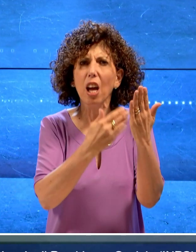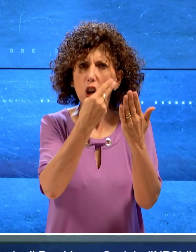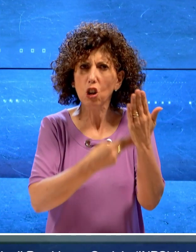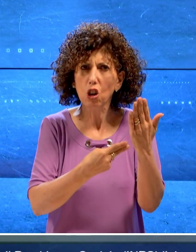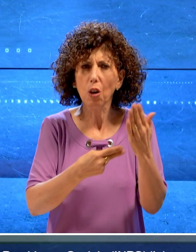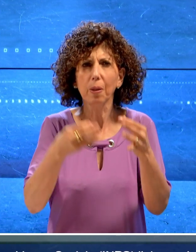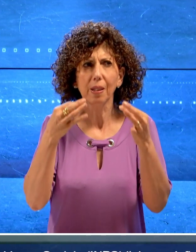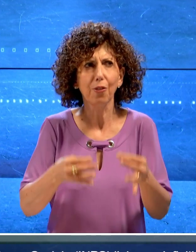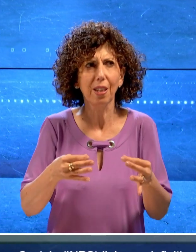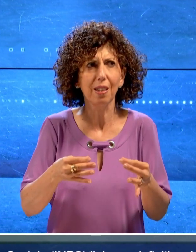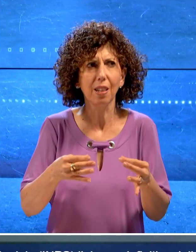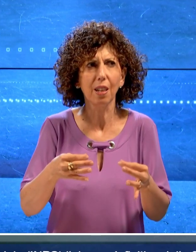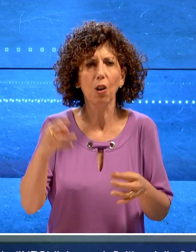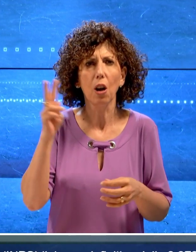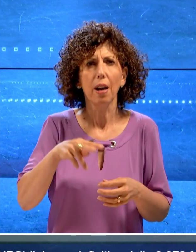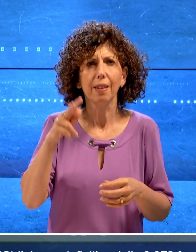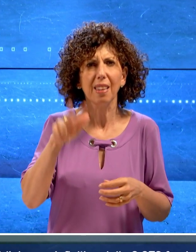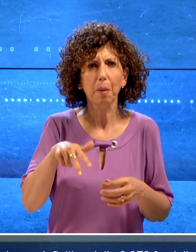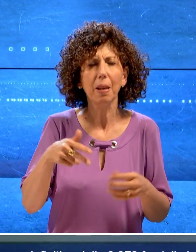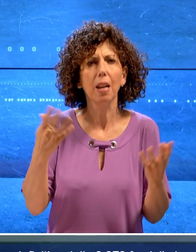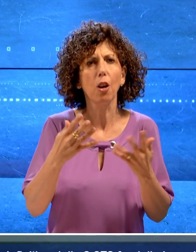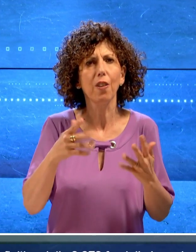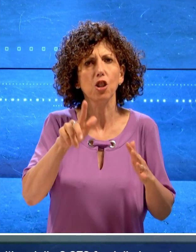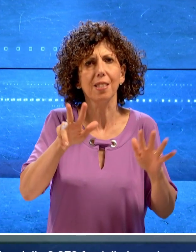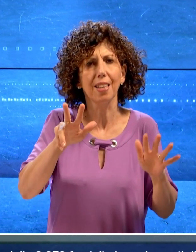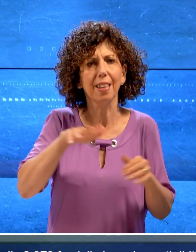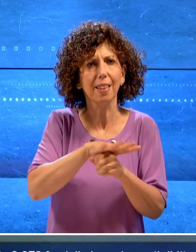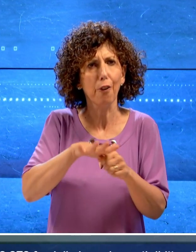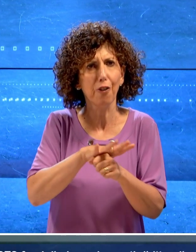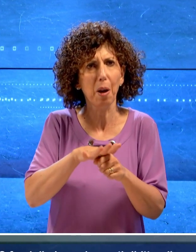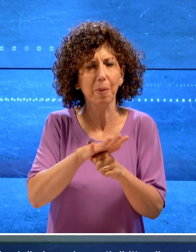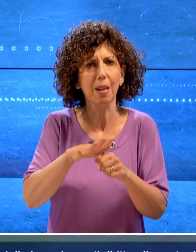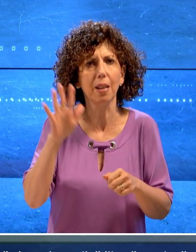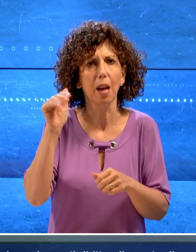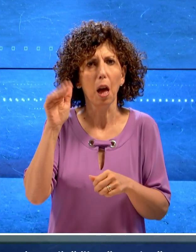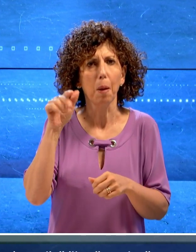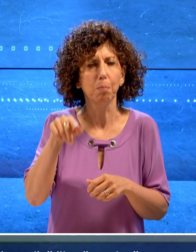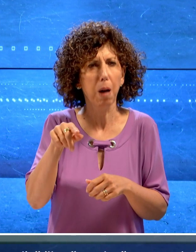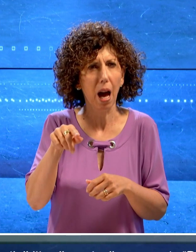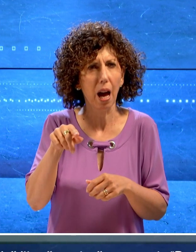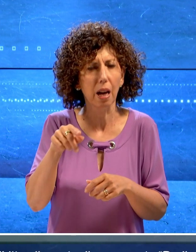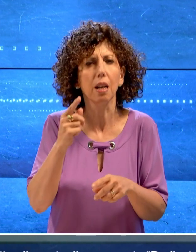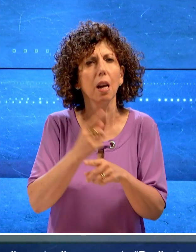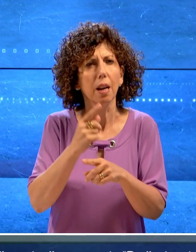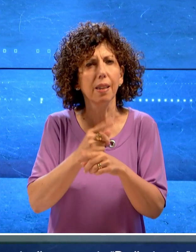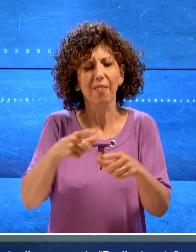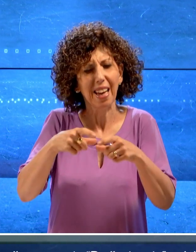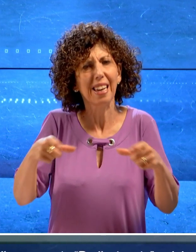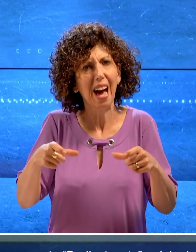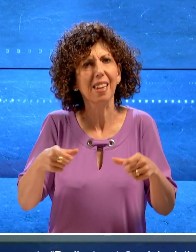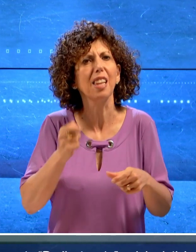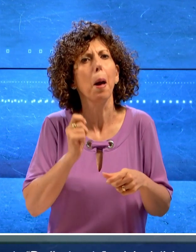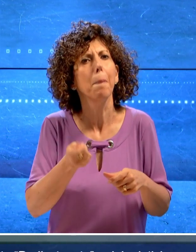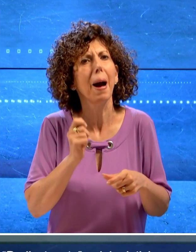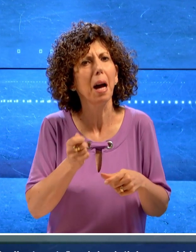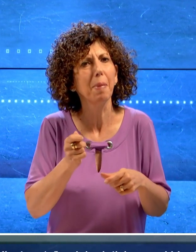.973 famiglie baresi aventi diritto alla carta di pagamento